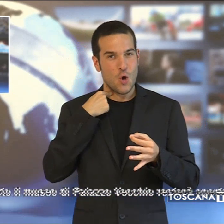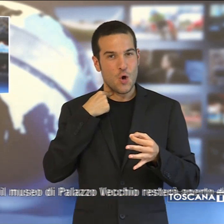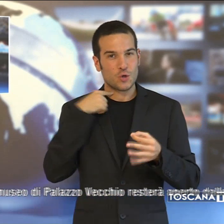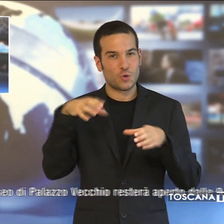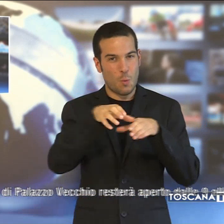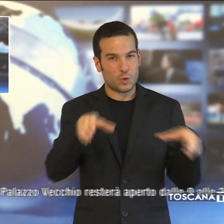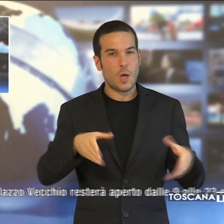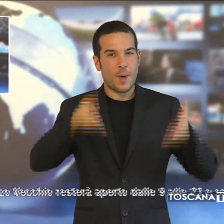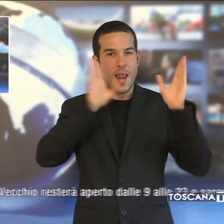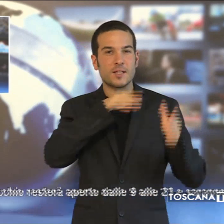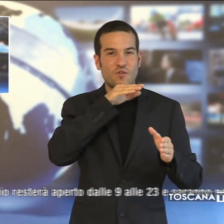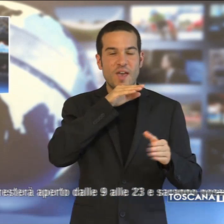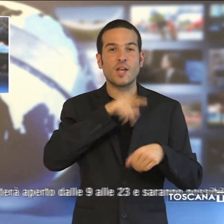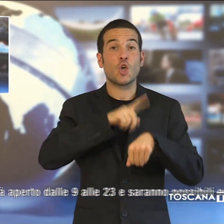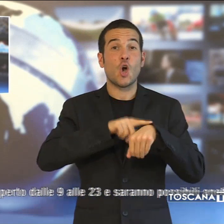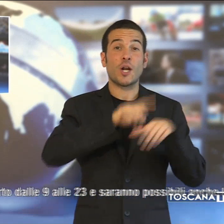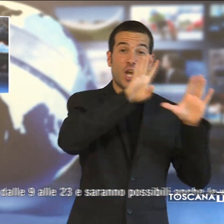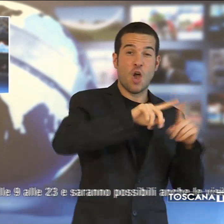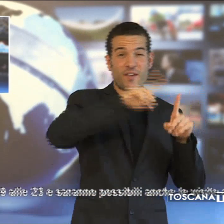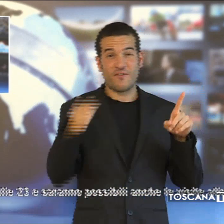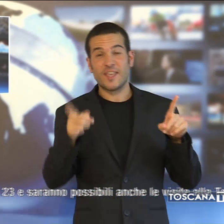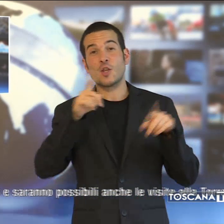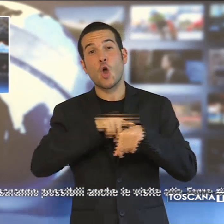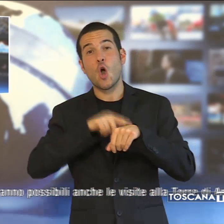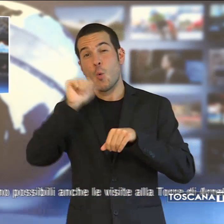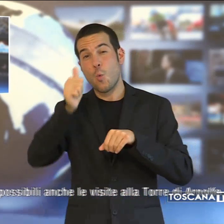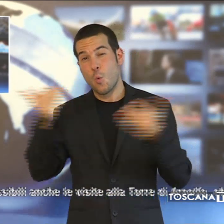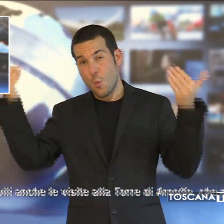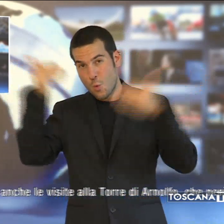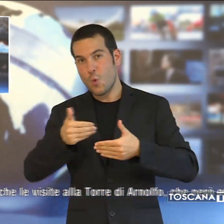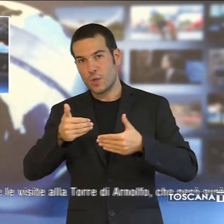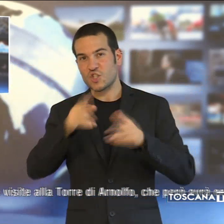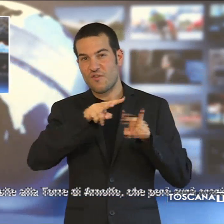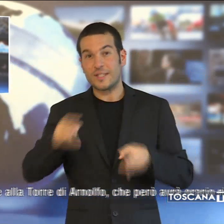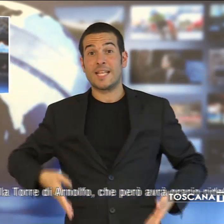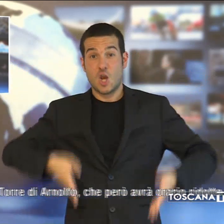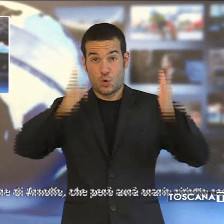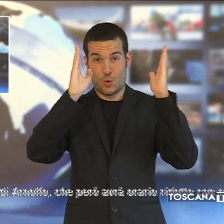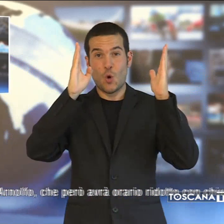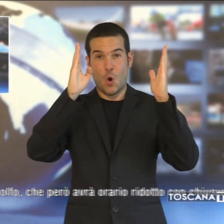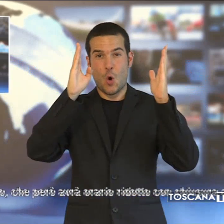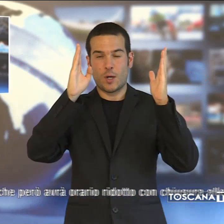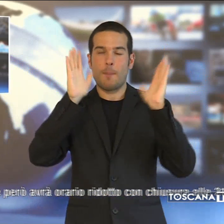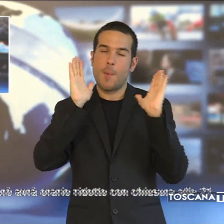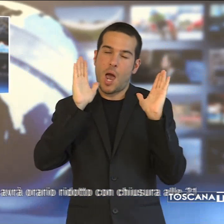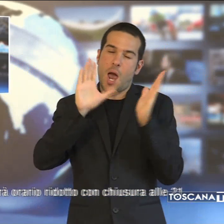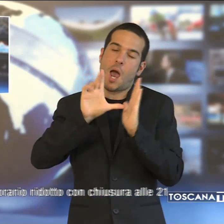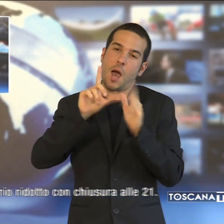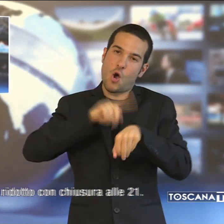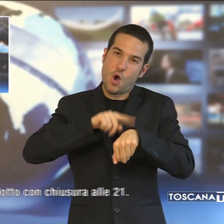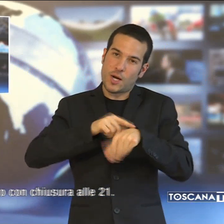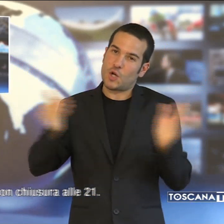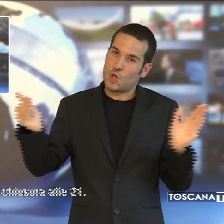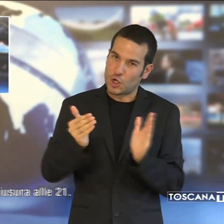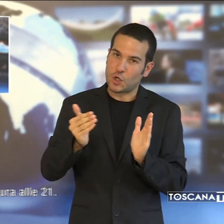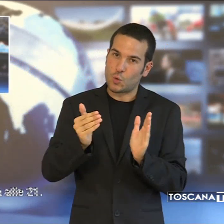aperto dalle 9 alle 23 e saranno possibili anche le visite alla Torre di Arnolfo, che però avrà orario ridotto